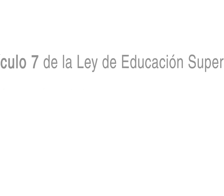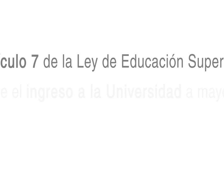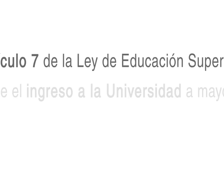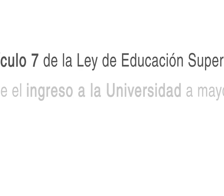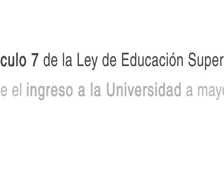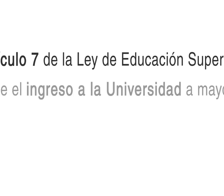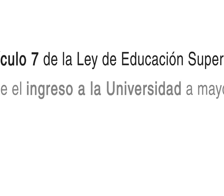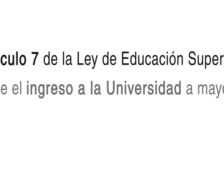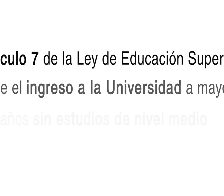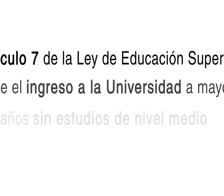¿Qué el secundario?